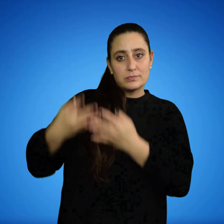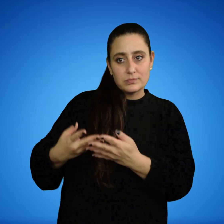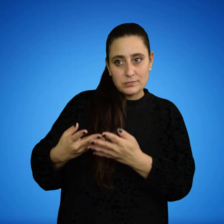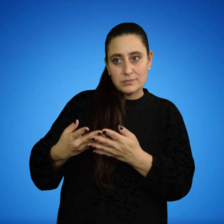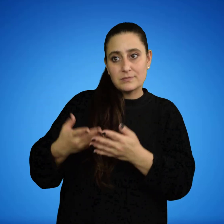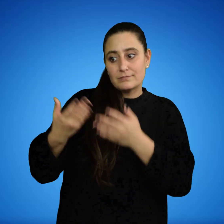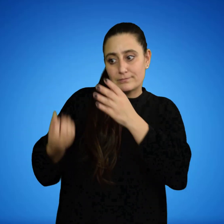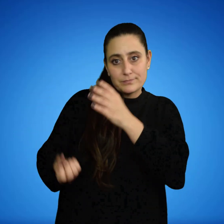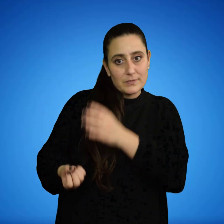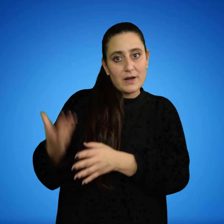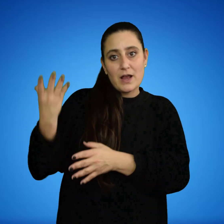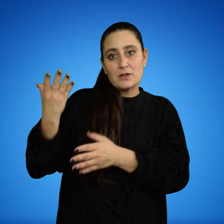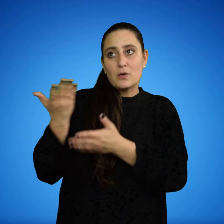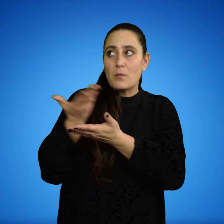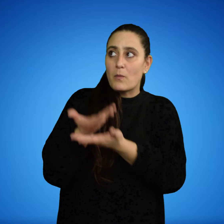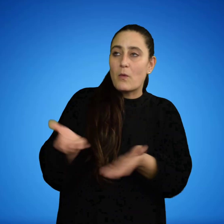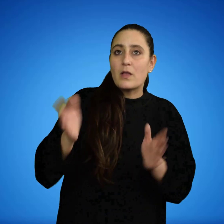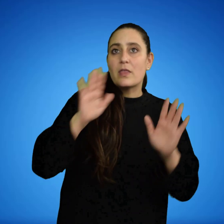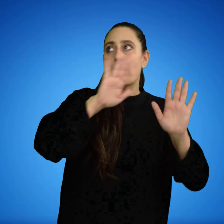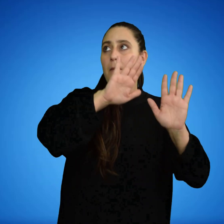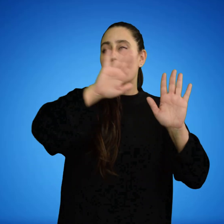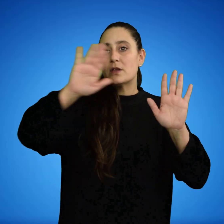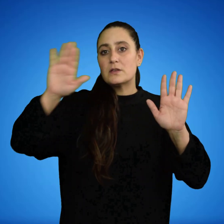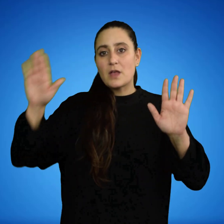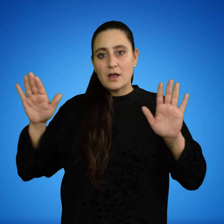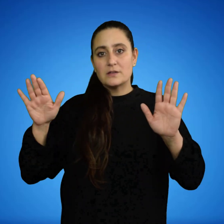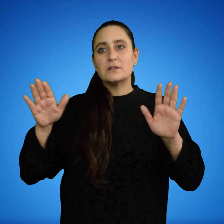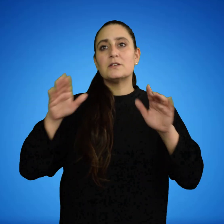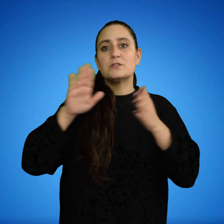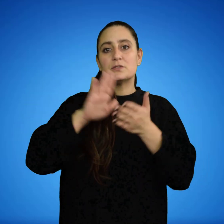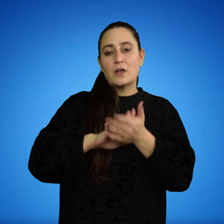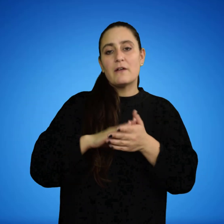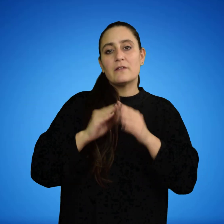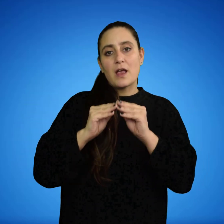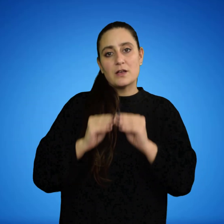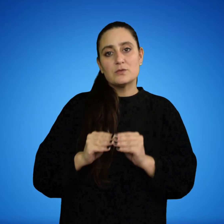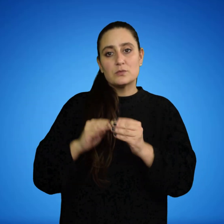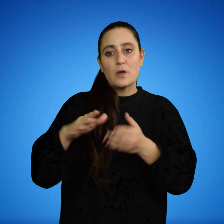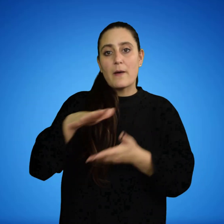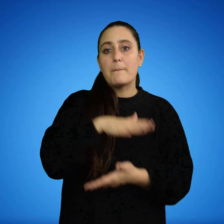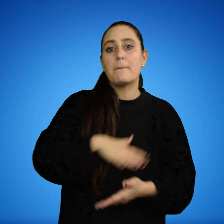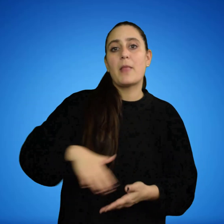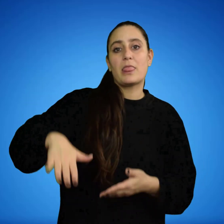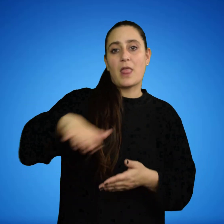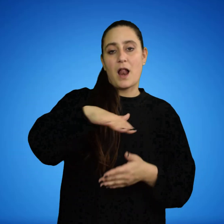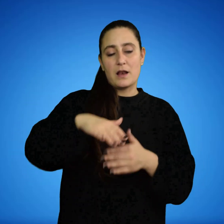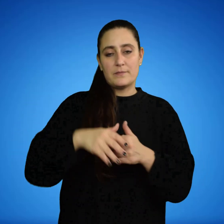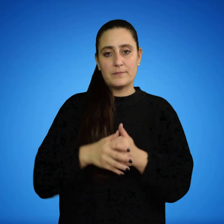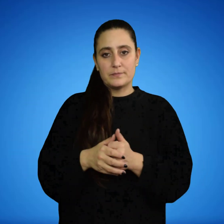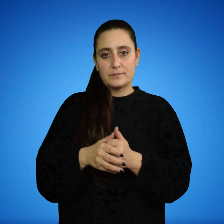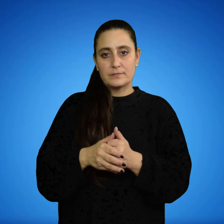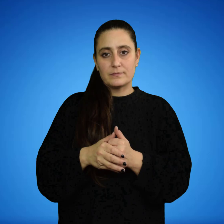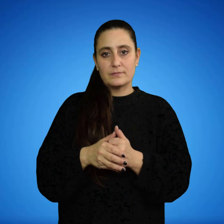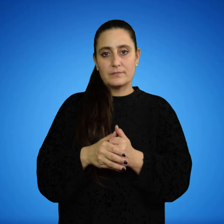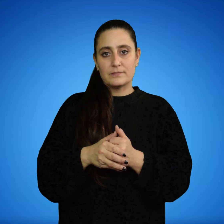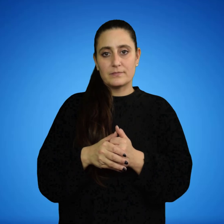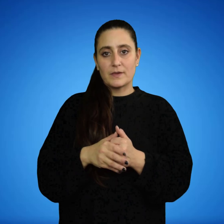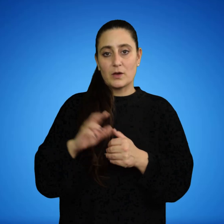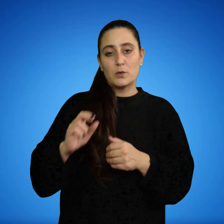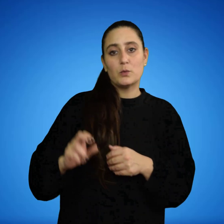la creación y muestra de exposiciones que han tratado los asuntos ambientales. En Uruguay,